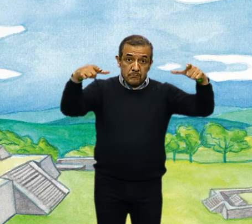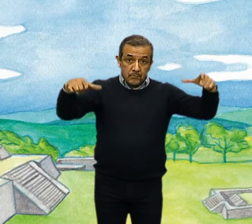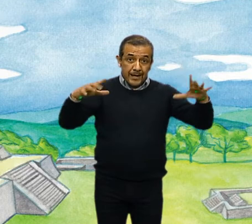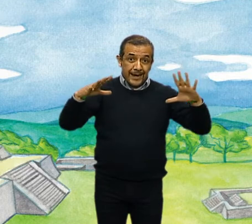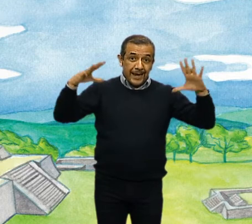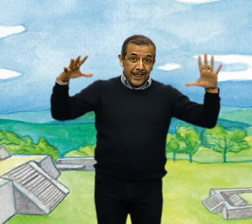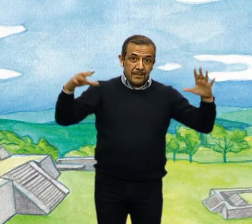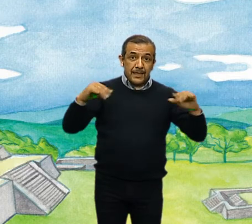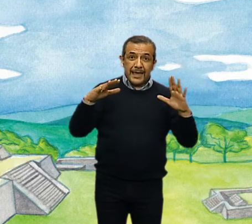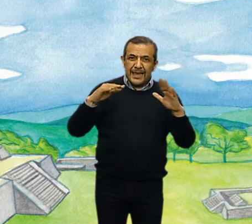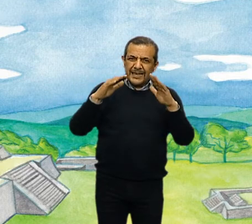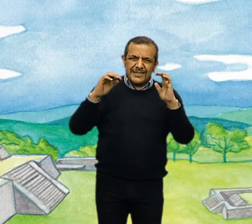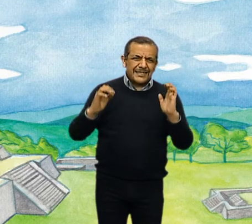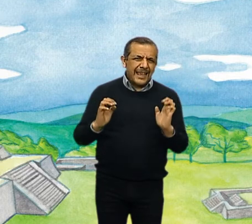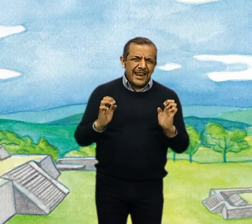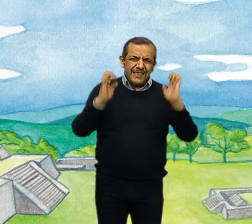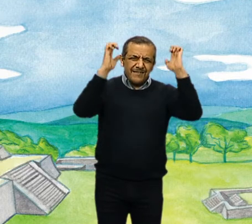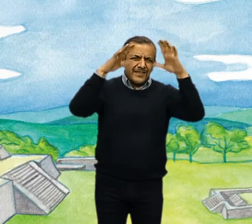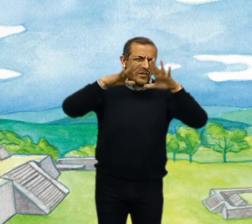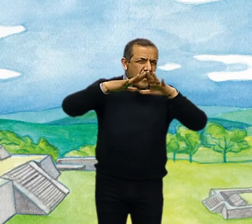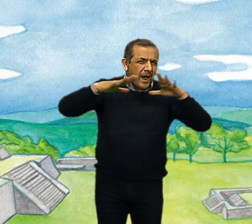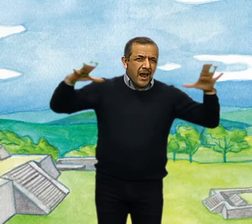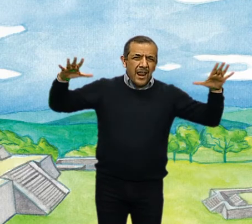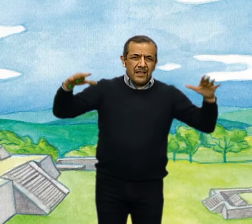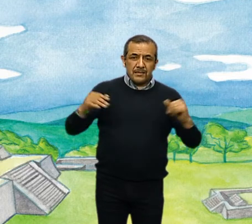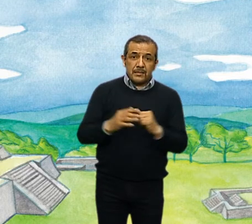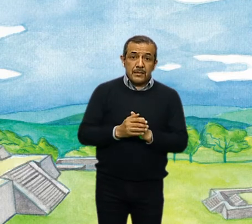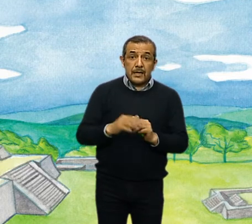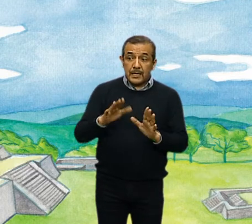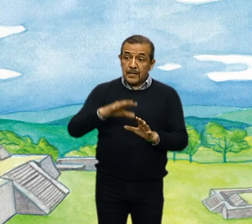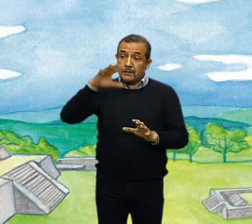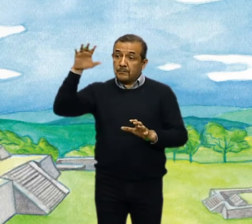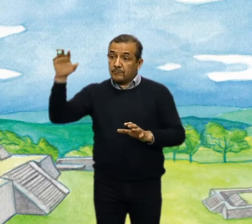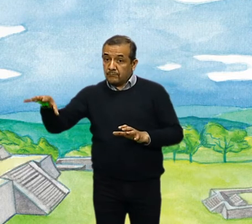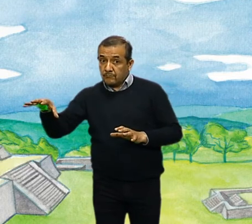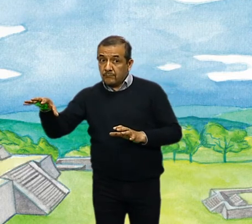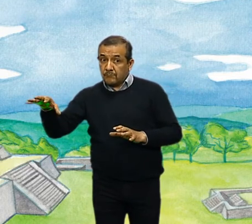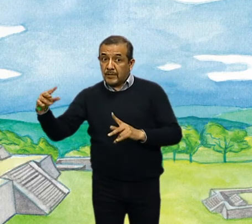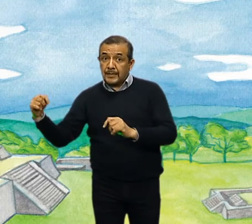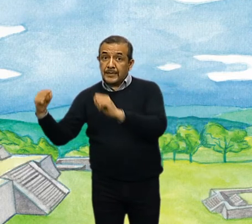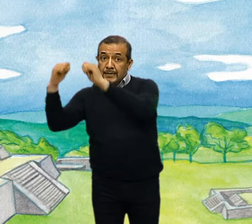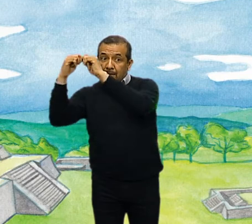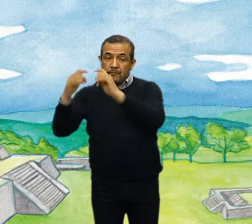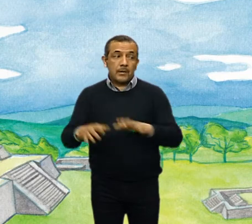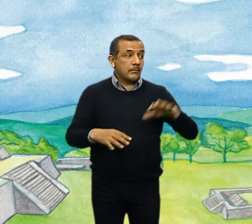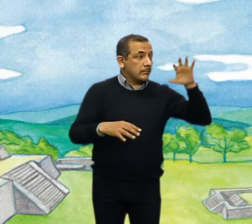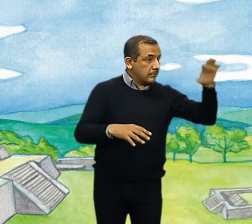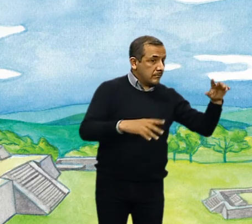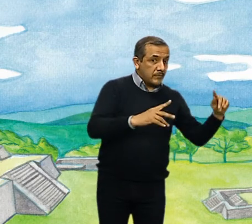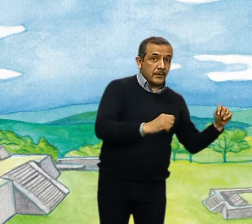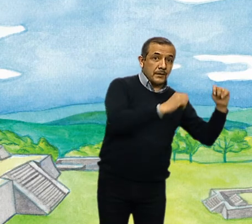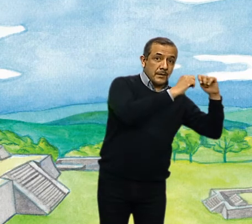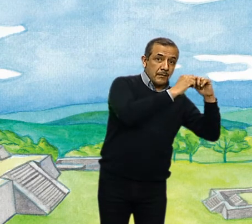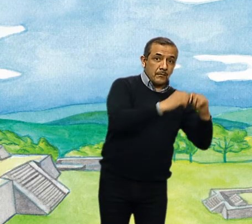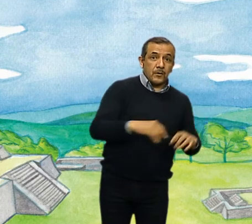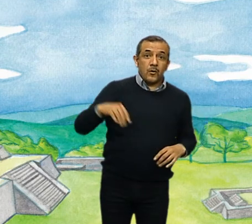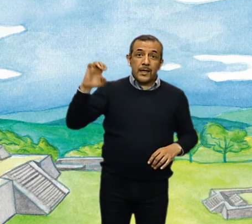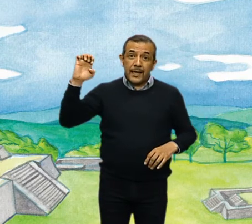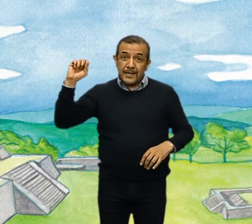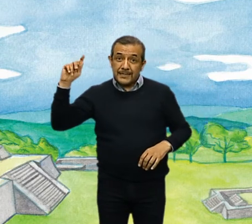edificio más grande del sitio. Y a sus lados se encuentran los templos. Este y oeste. La